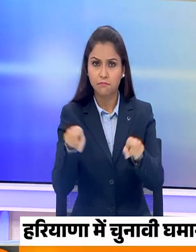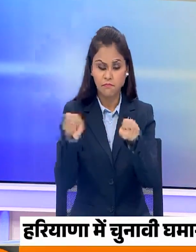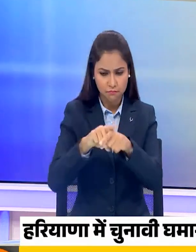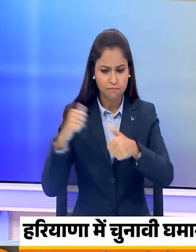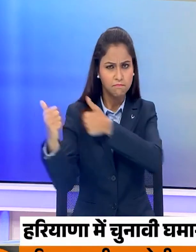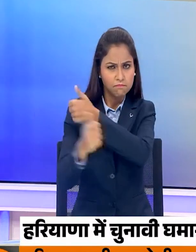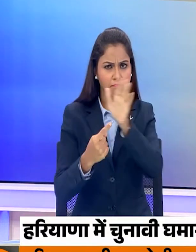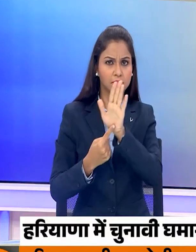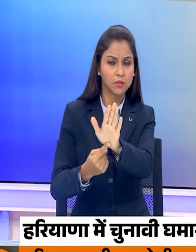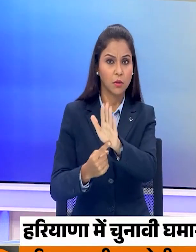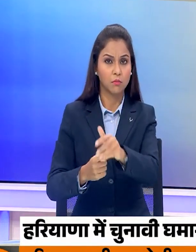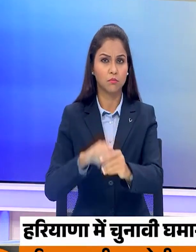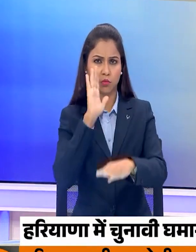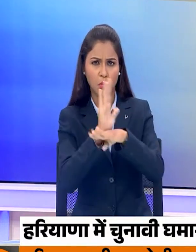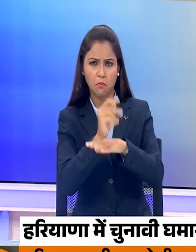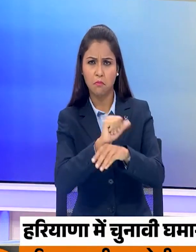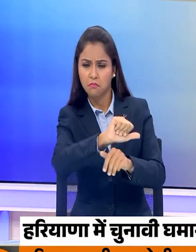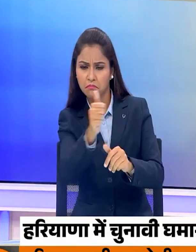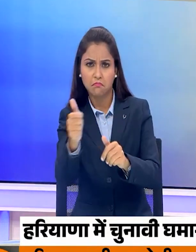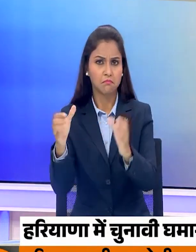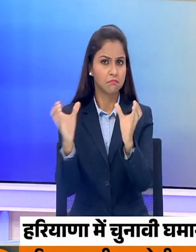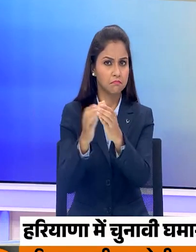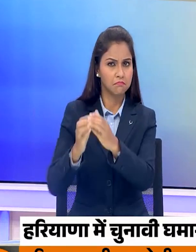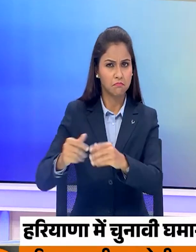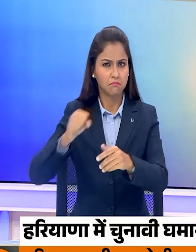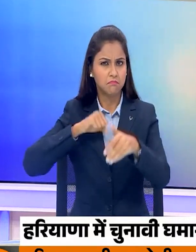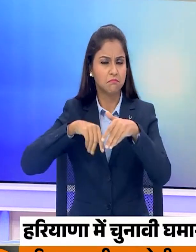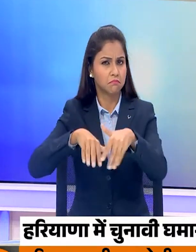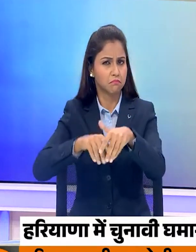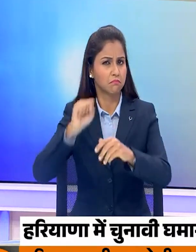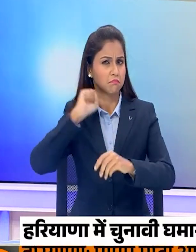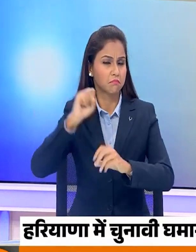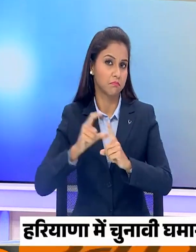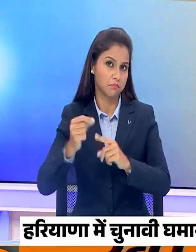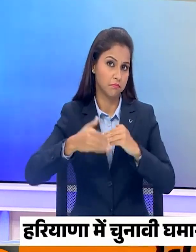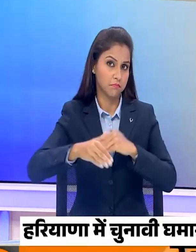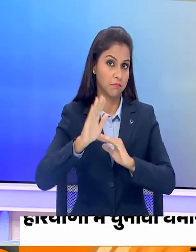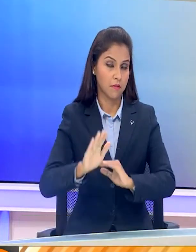में कॉंग्रेस समेत अन्य पार्टियों का भी धुँआधार प्रचार जारी